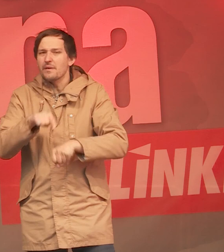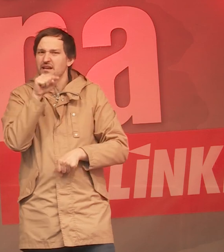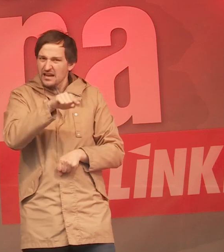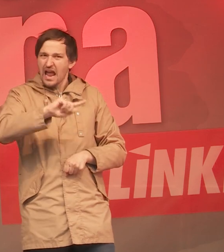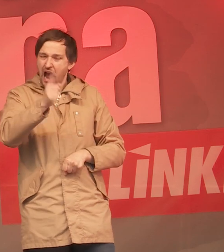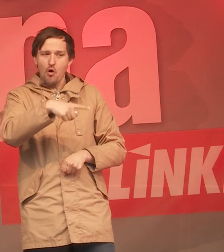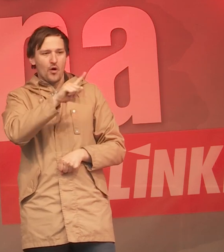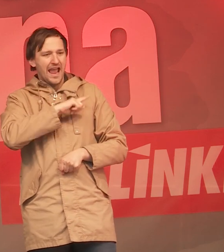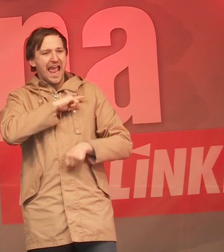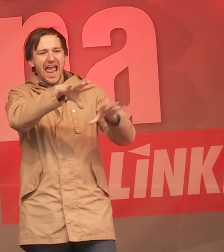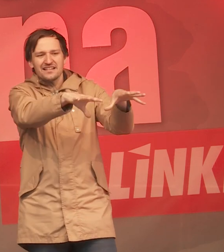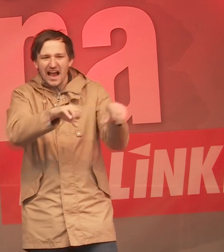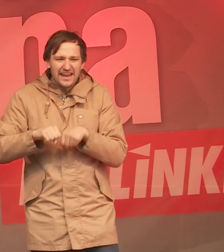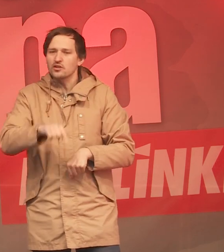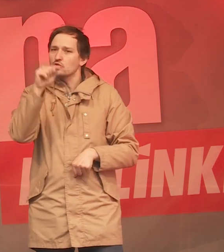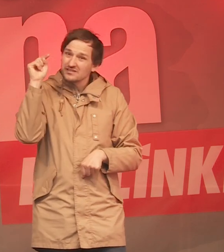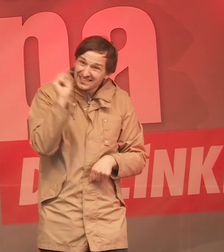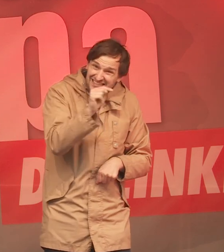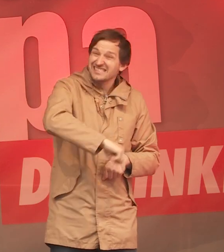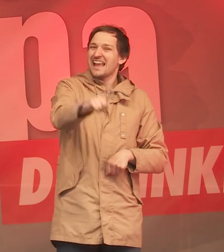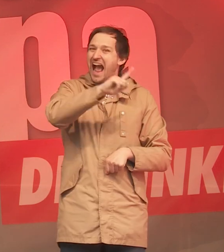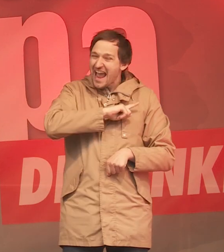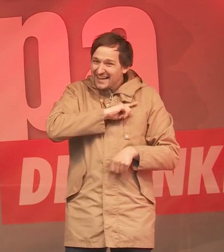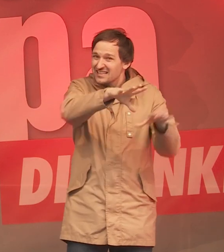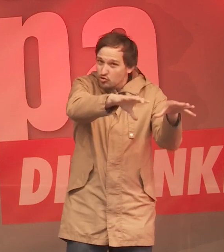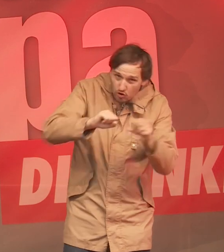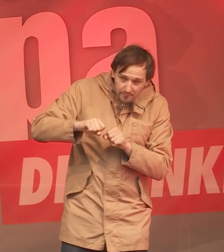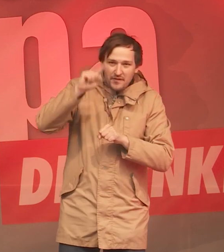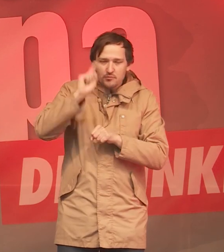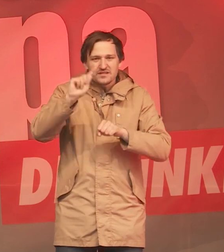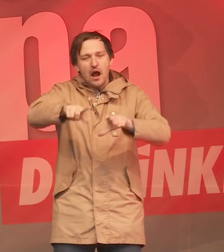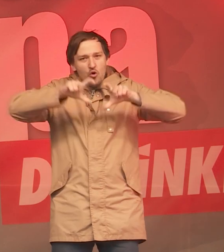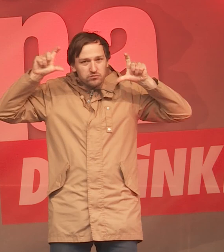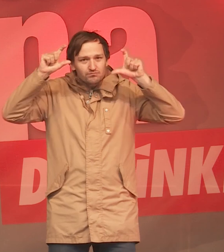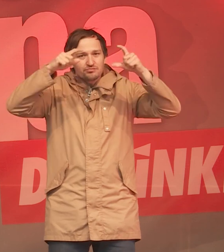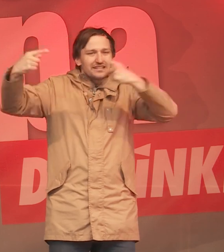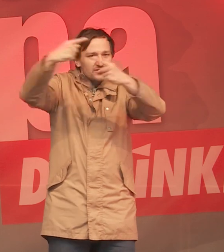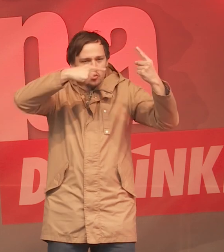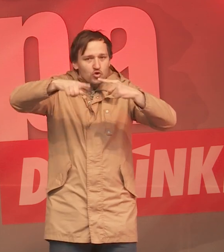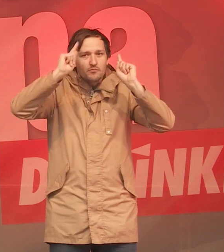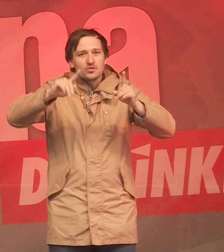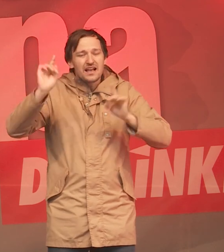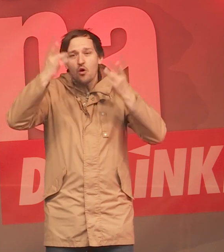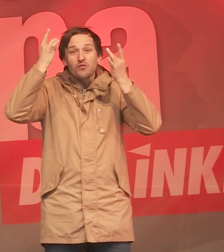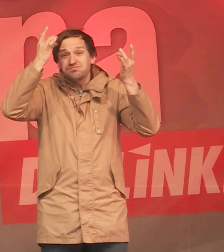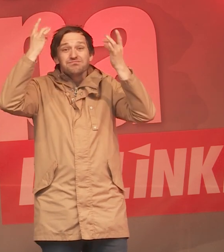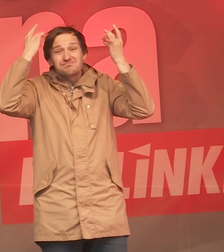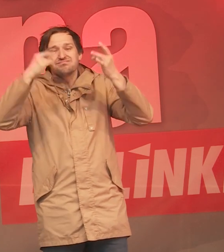Enteignung. Auch die Enteignung gehört doch die Tagesordnung. Darüber sollen Sie sich mal aufregen, unsere großen